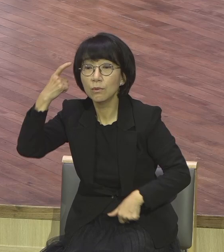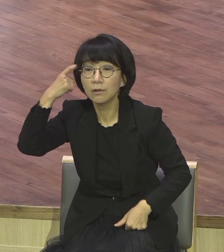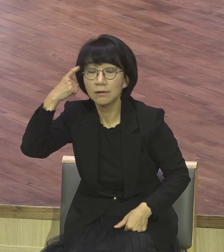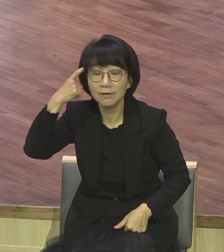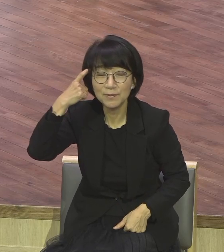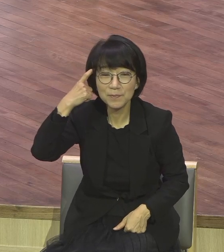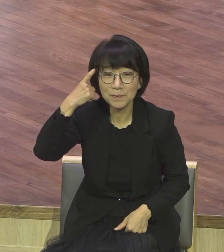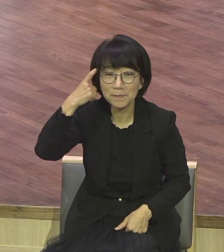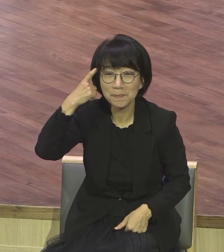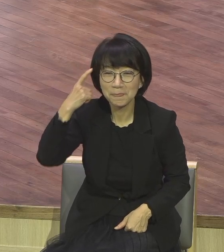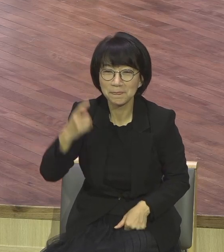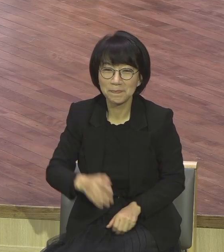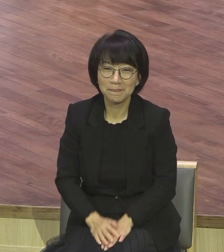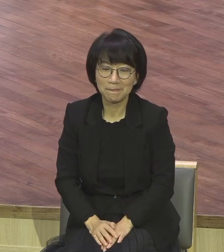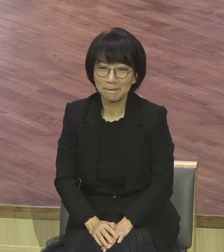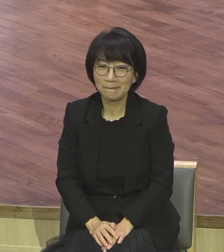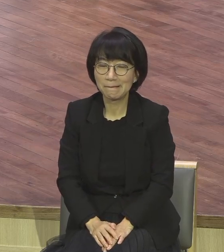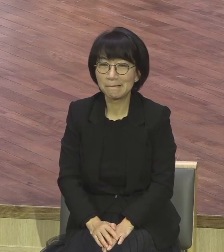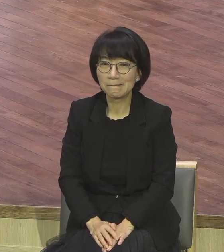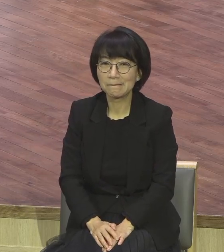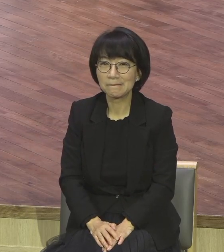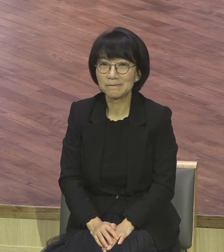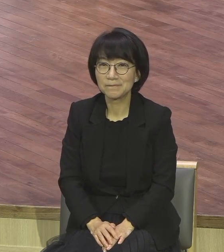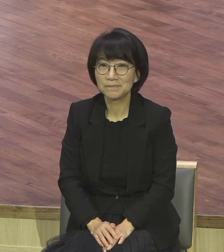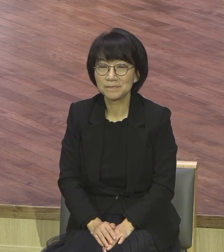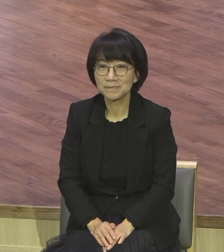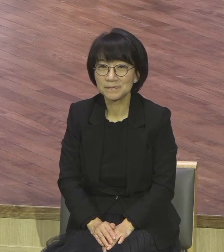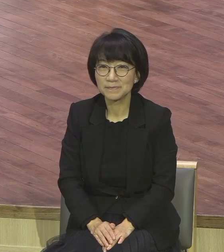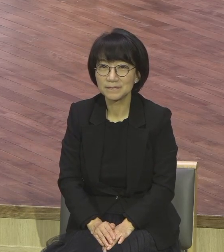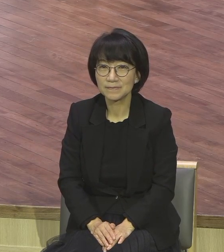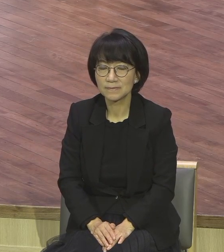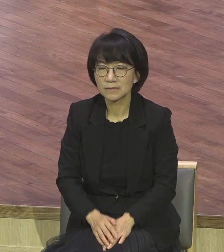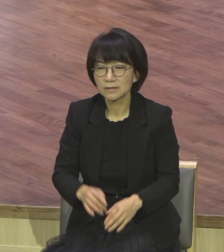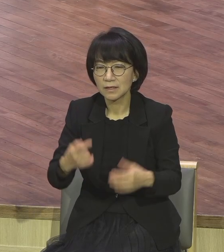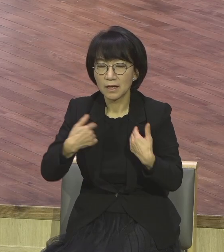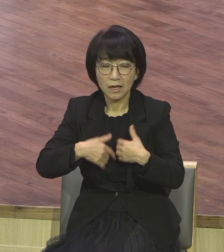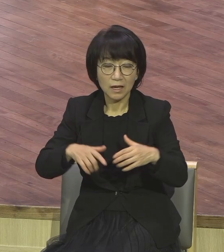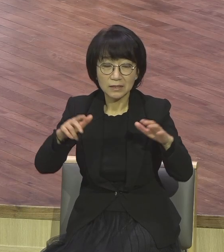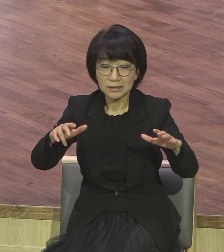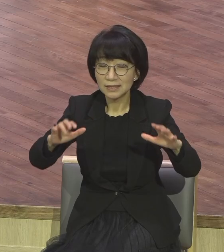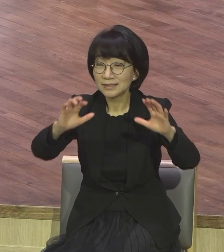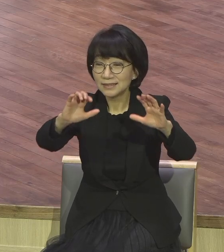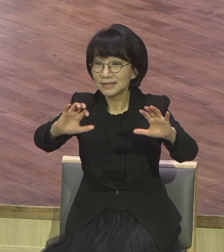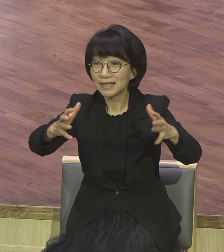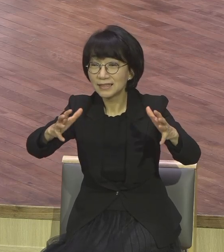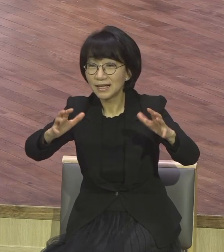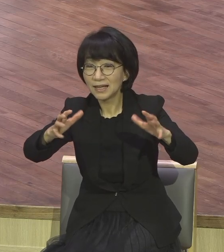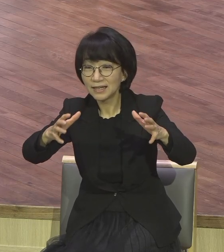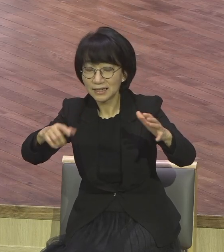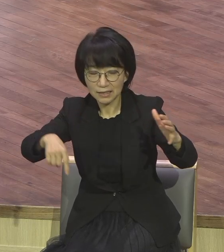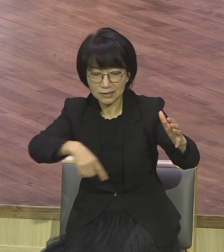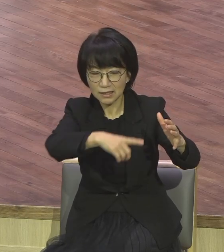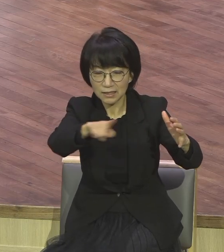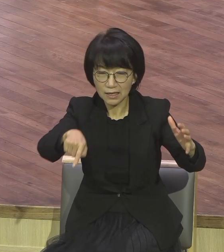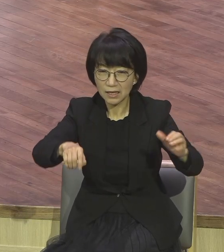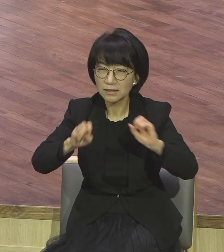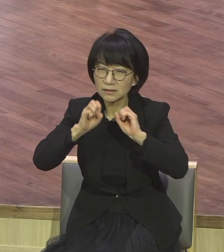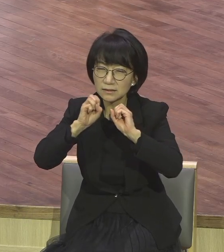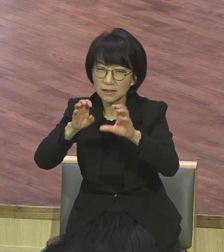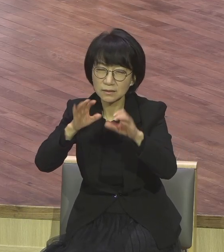다른 이유가 없어요. 아직도 우리 살고 있는 현장에는 빈 곳이 많아요. 빈